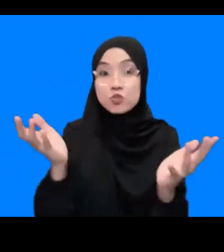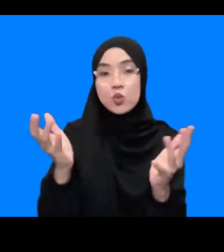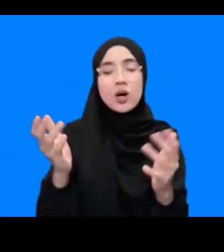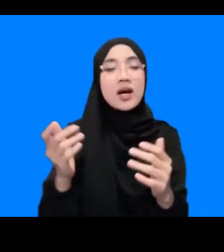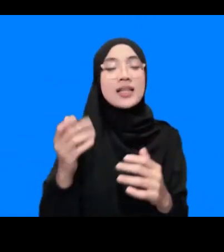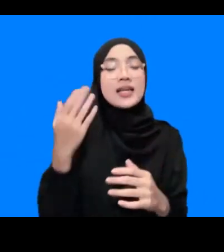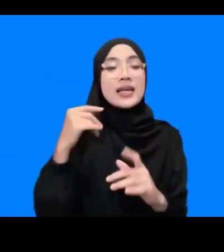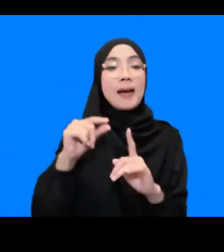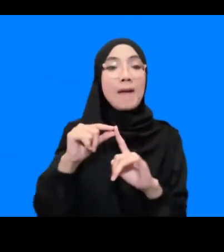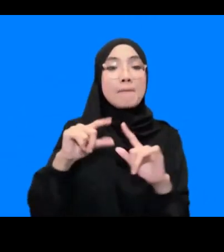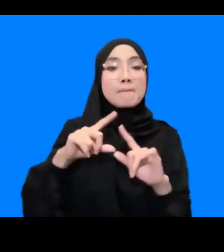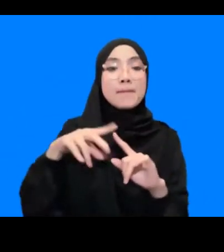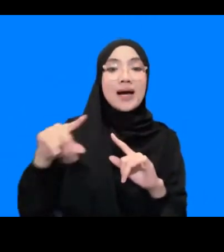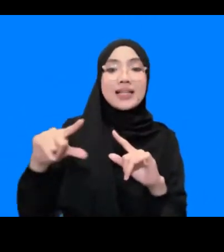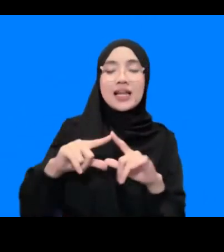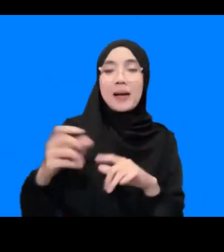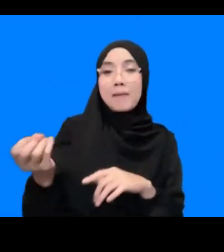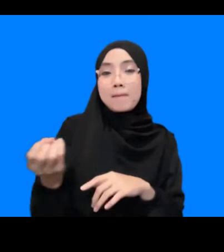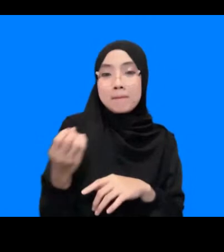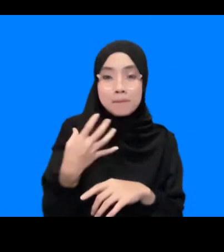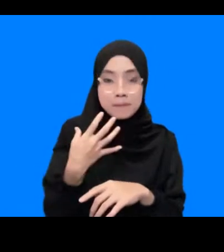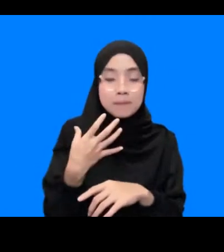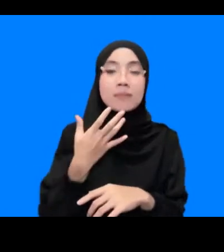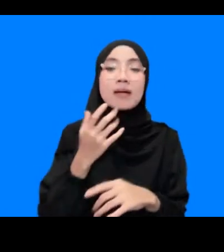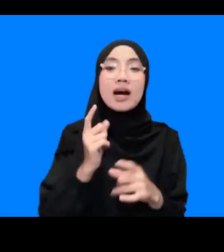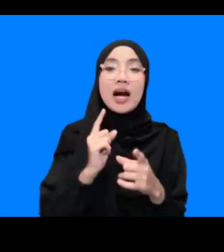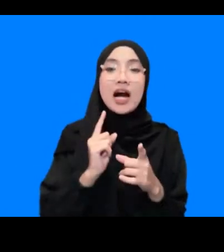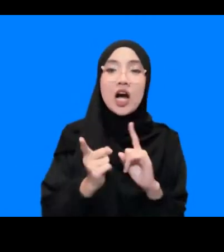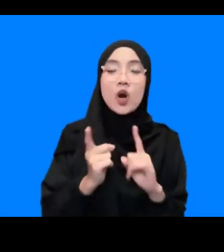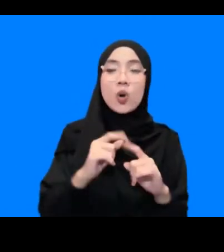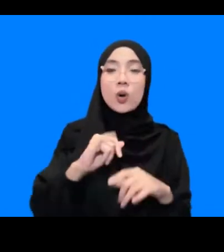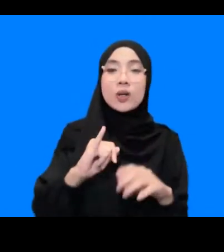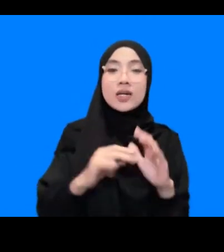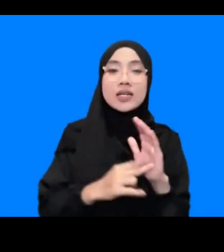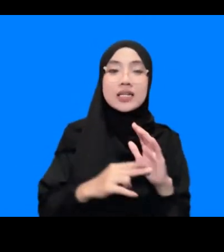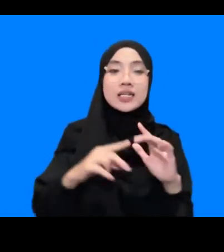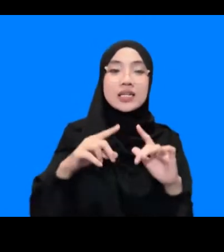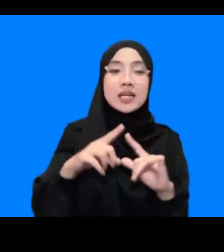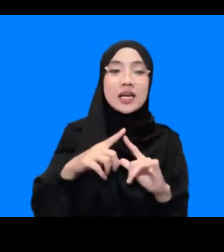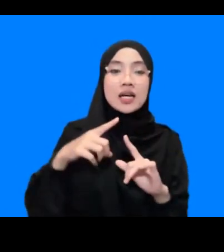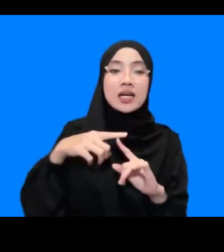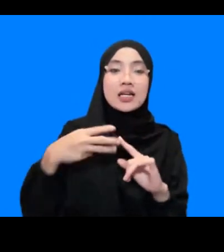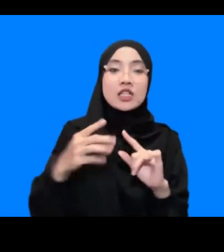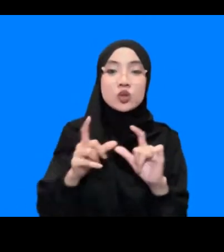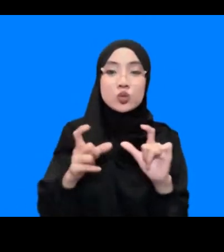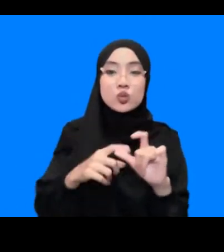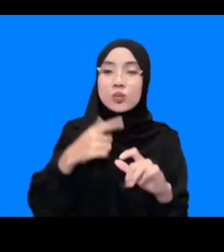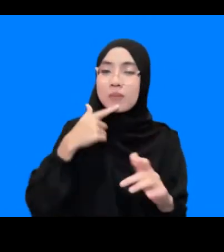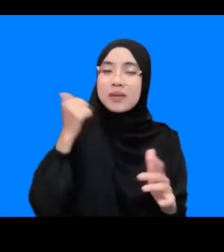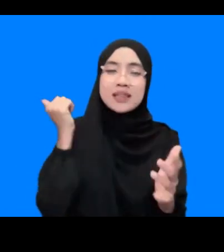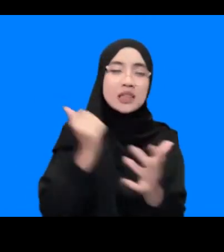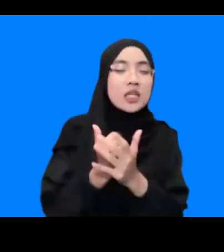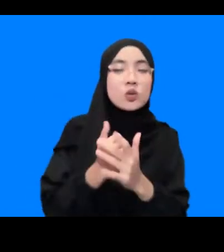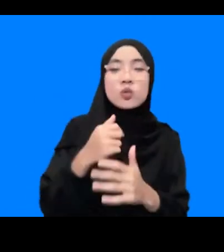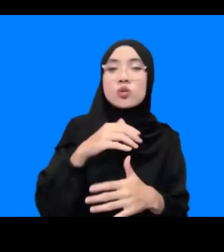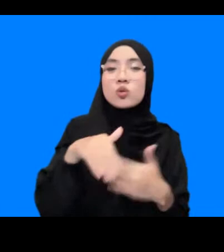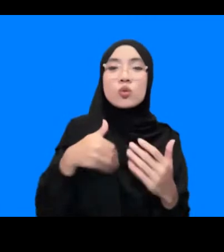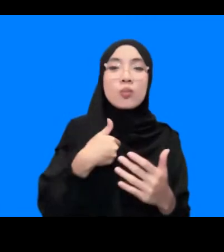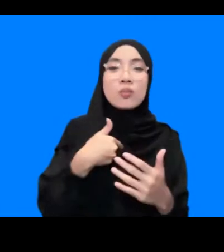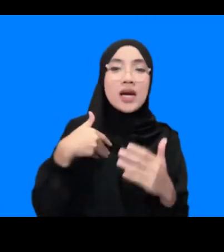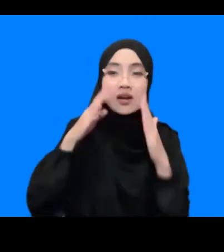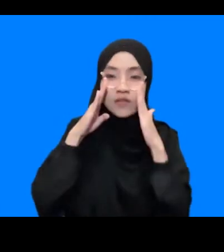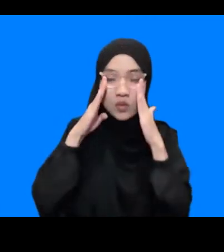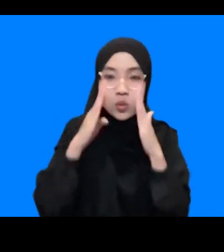Kapatra dari Kogami menanggapi bahwa Inertius itu sangat penting bagi pihak-pihak yang konsen namun apa yang